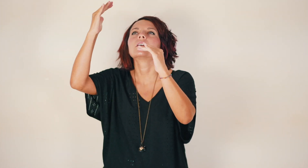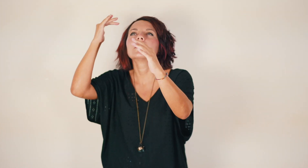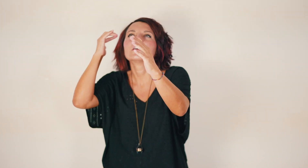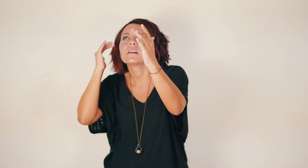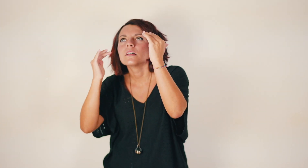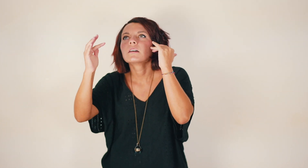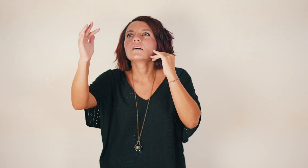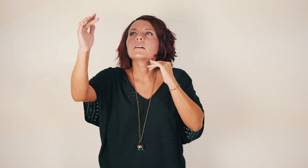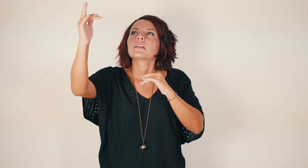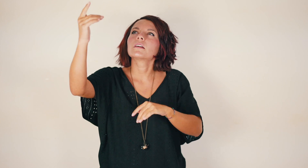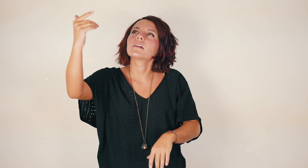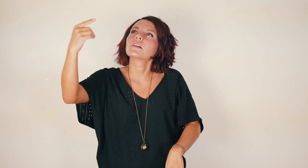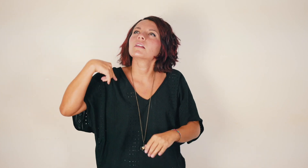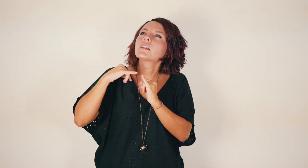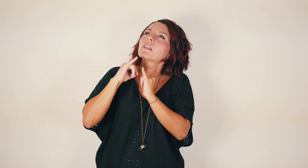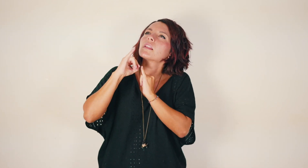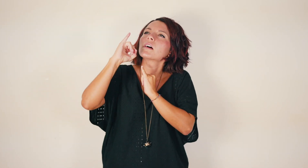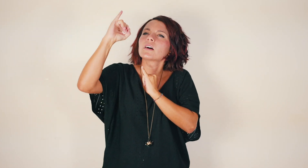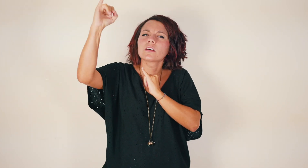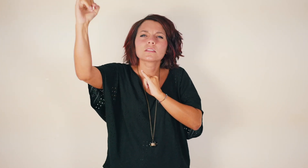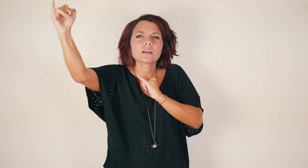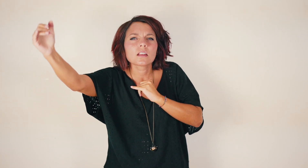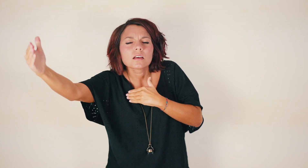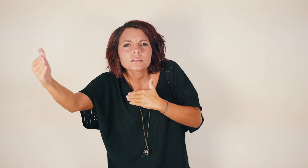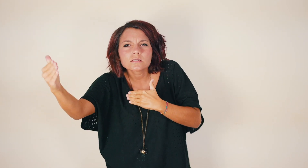Era più vicina la mia lontananza